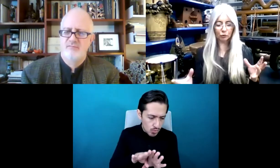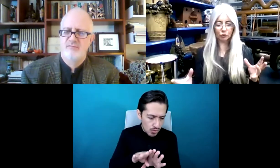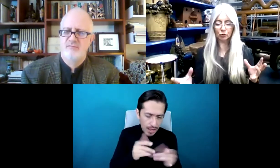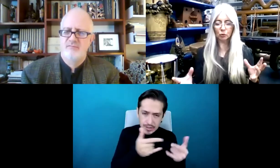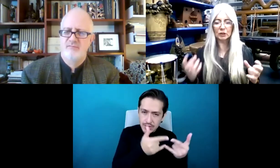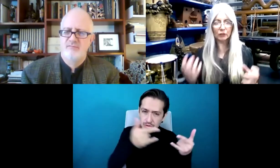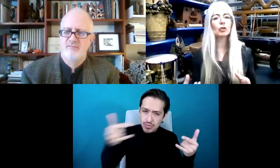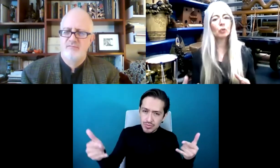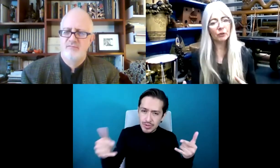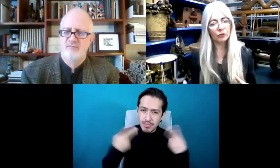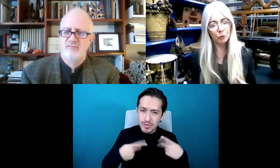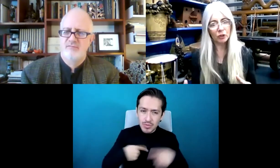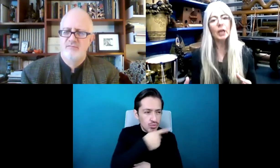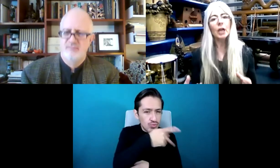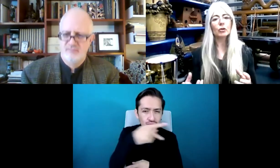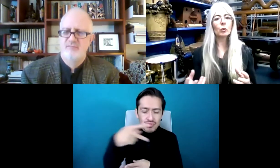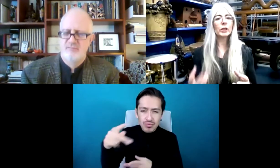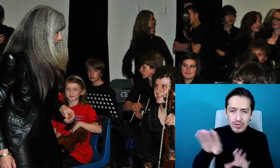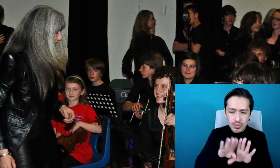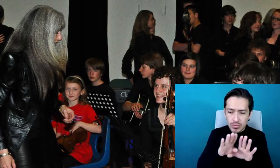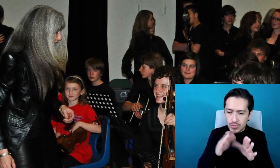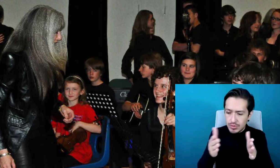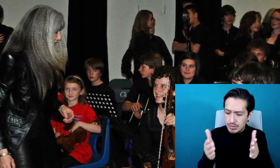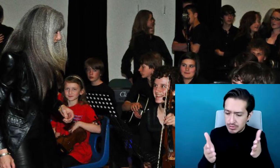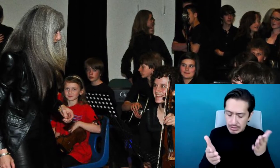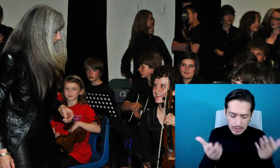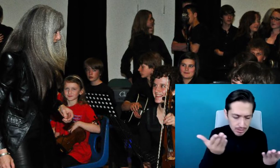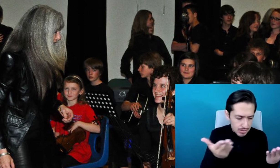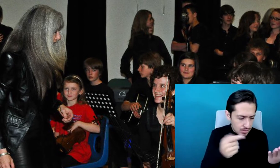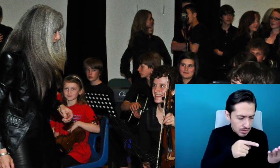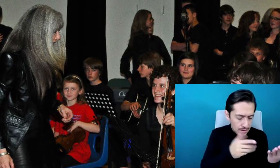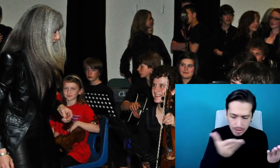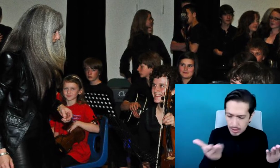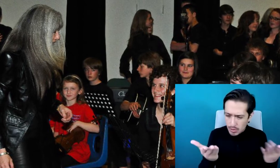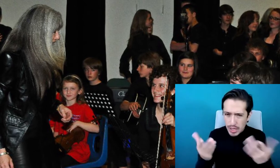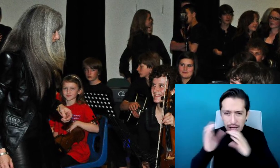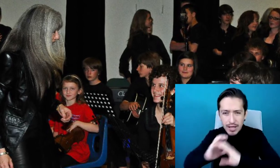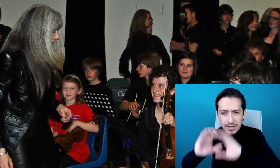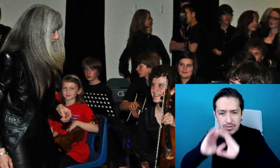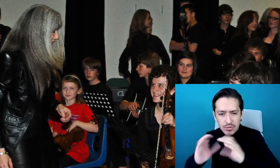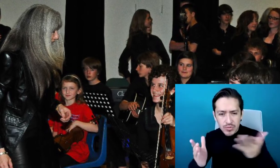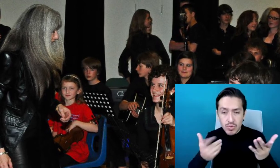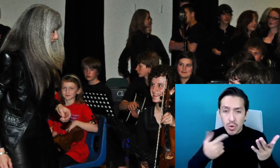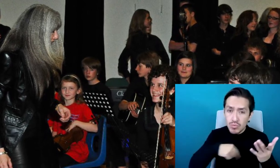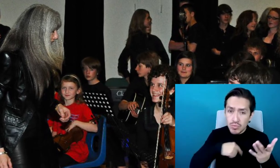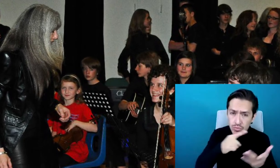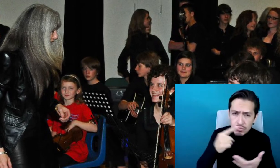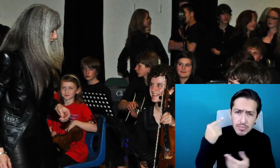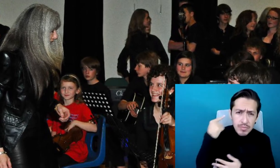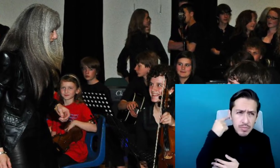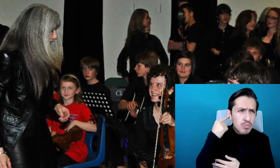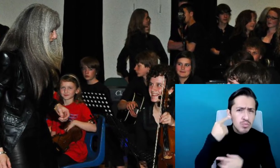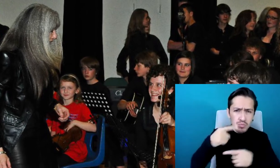tan comparable con escuchar una pieza musical. Podemos escuchar la música y el impacto de esa